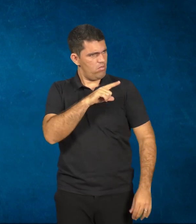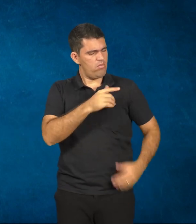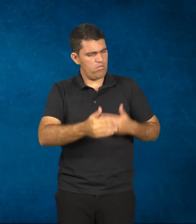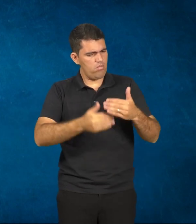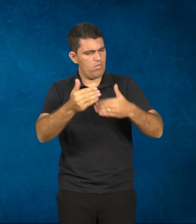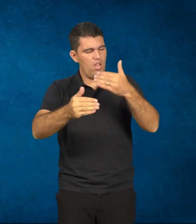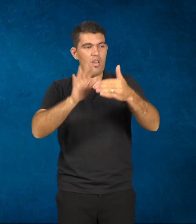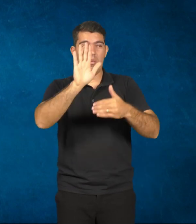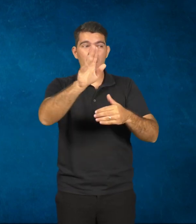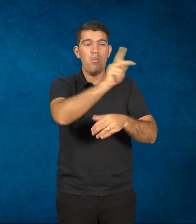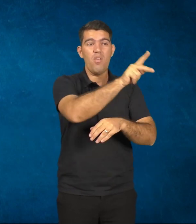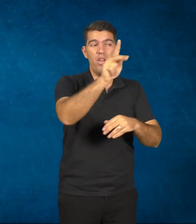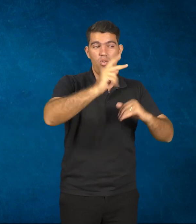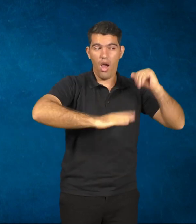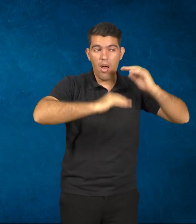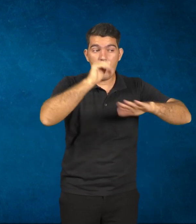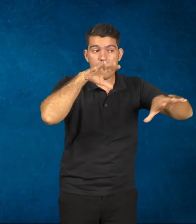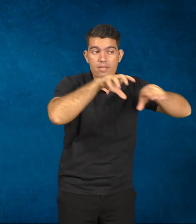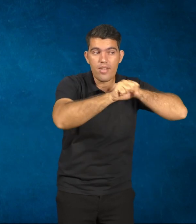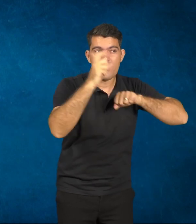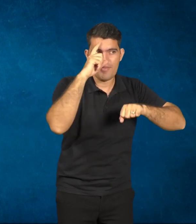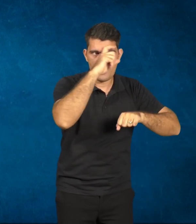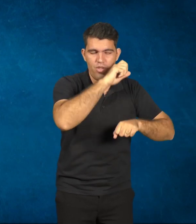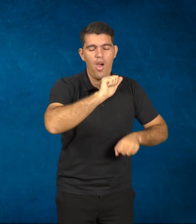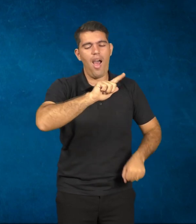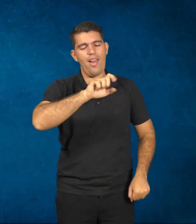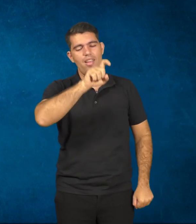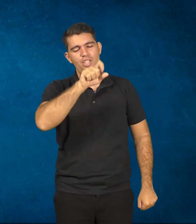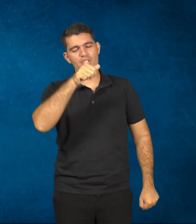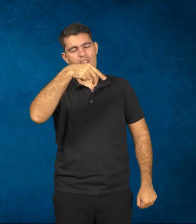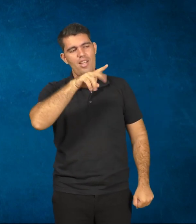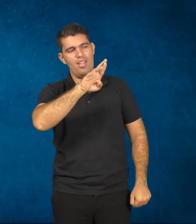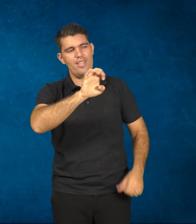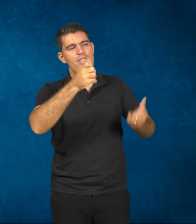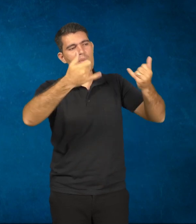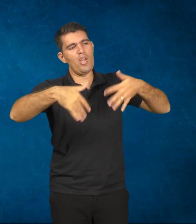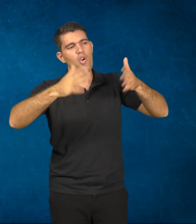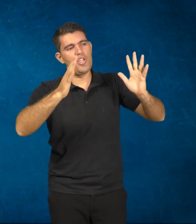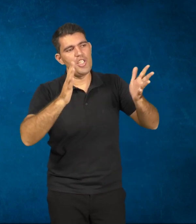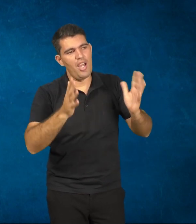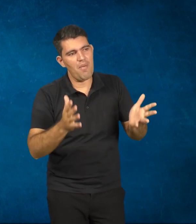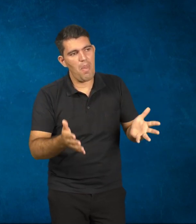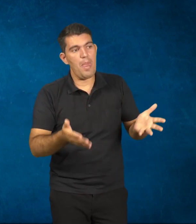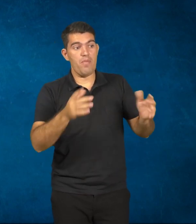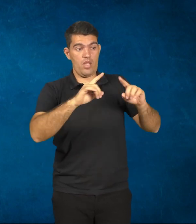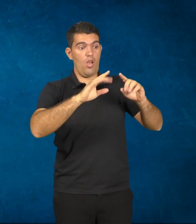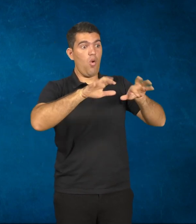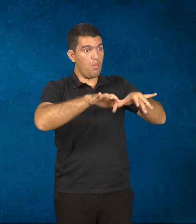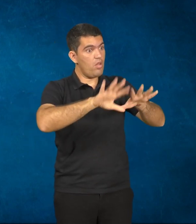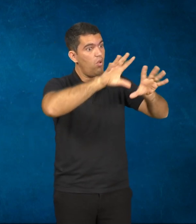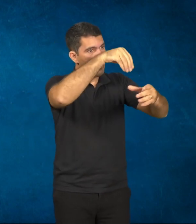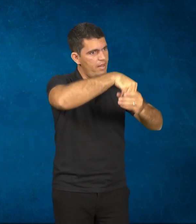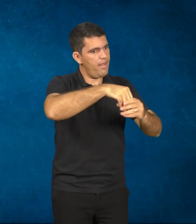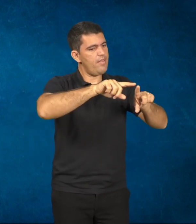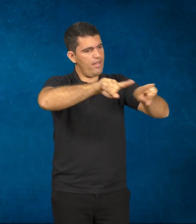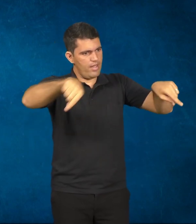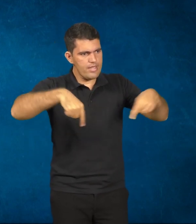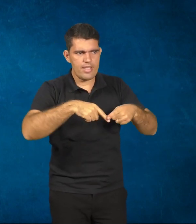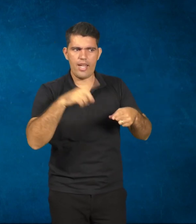capacitar os professores. Alexandre disse muito bem, ter o computador em sala de aula não significa que o profissional e até mesmo o aluno vai